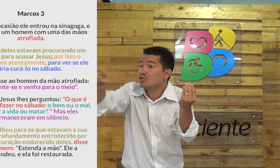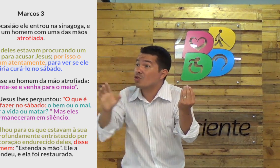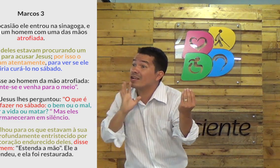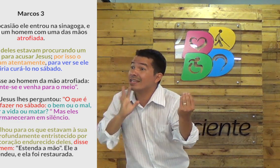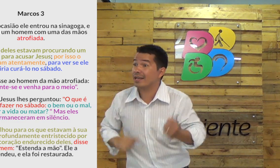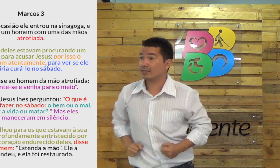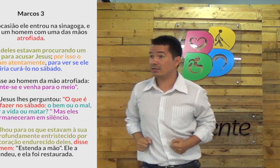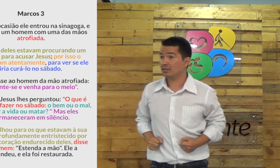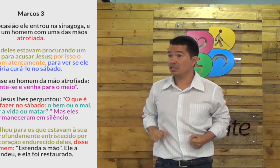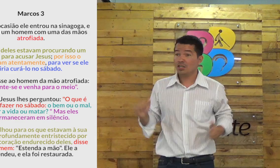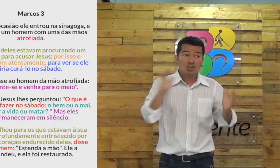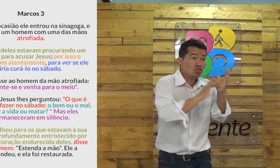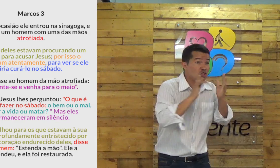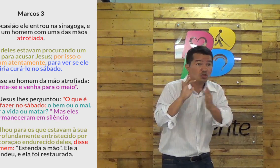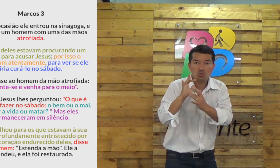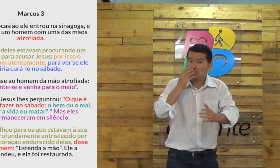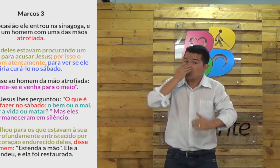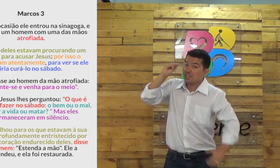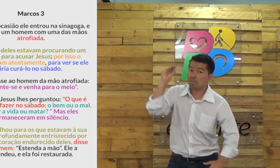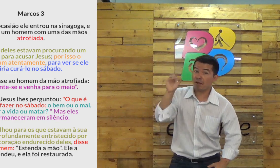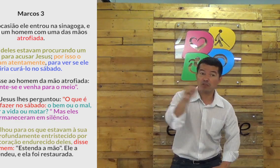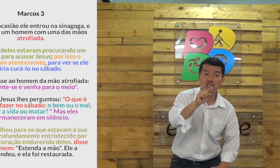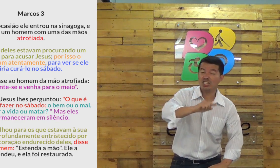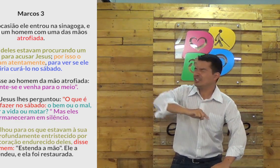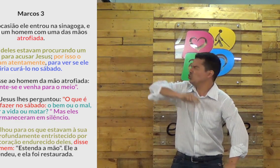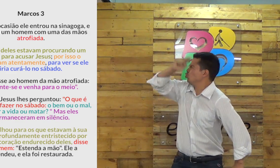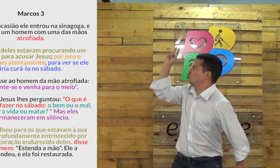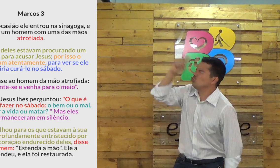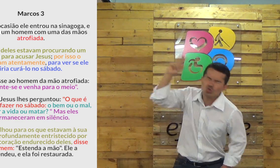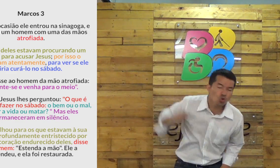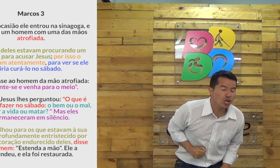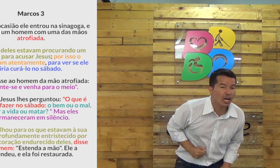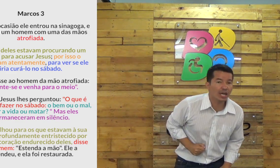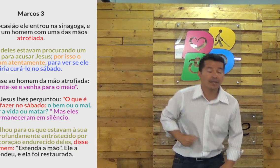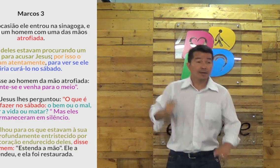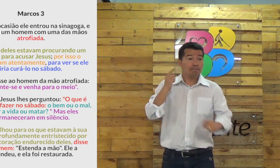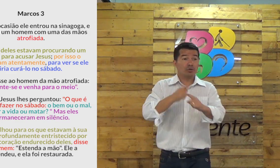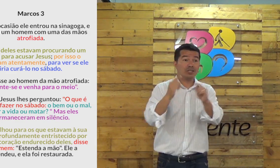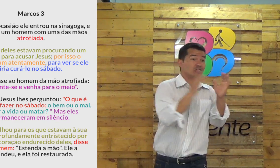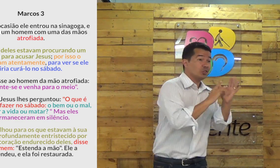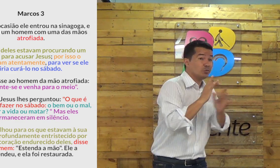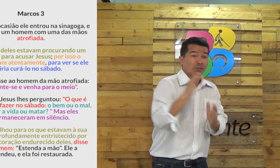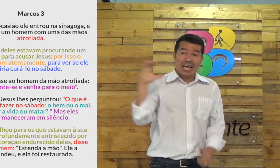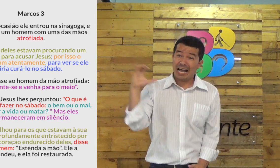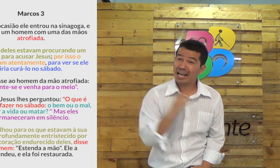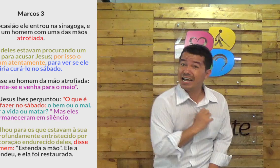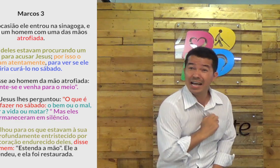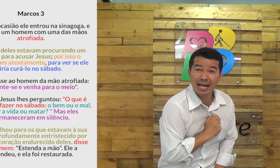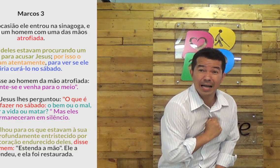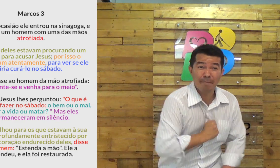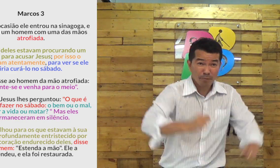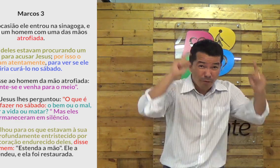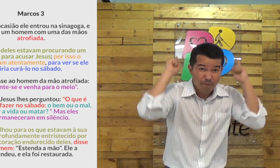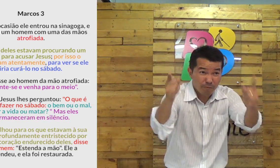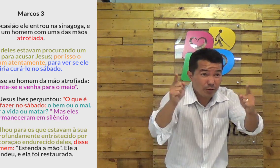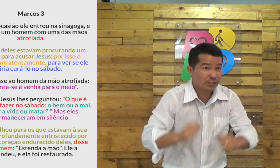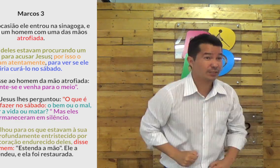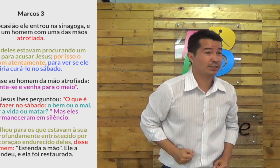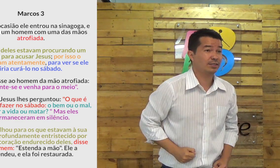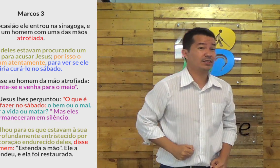Ele olha para a sua vida e ele entende você. Ele não te abandona. Ele não te deixa de lado. Porque Jesus te ama. Ele ama